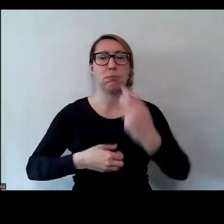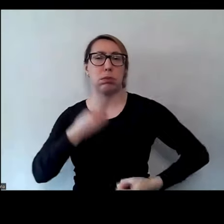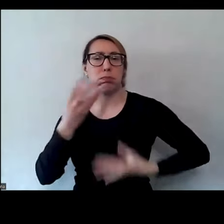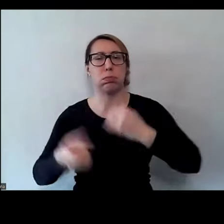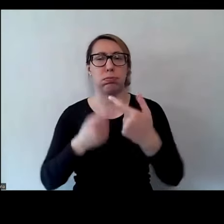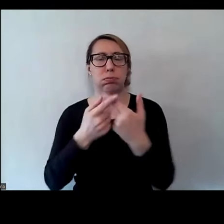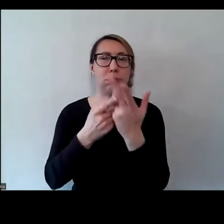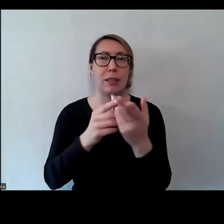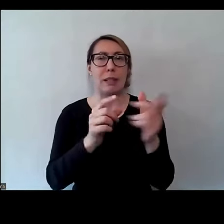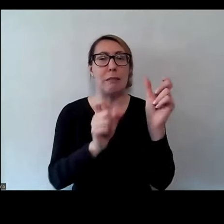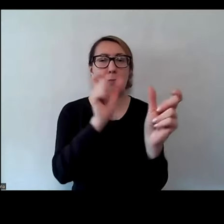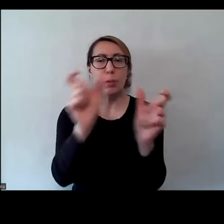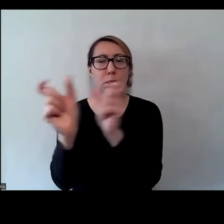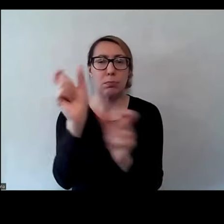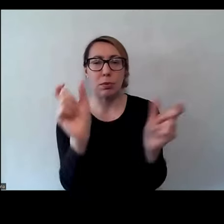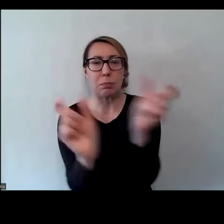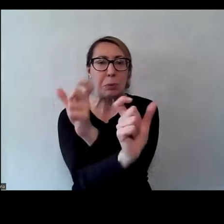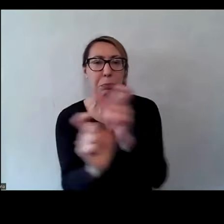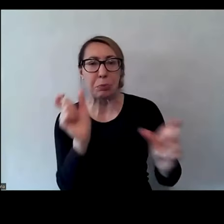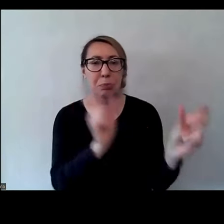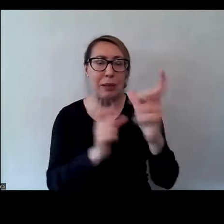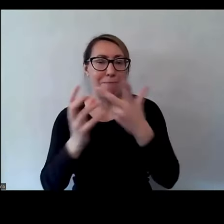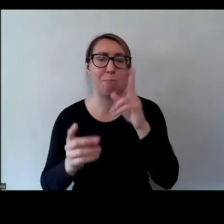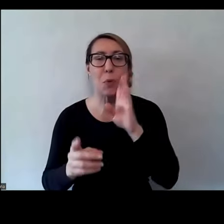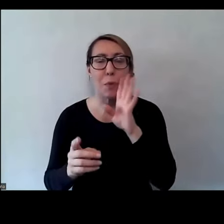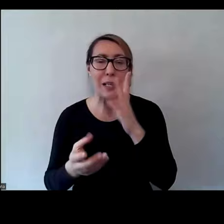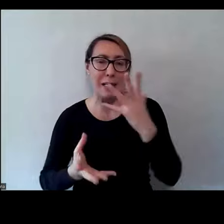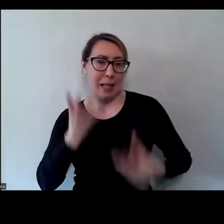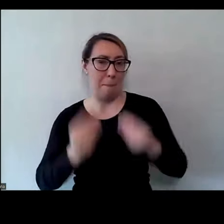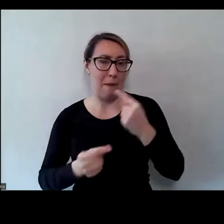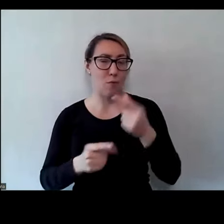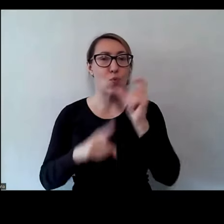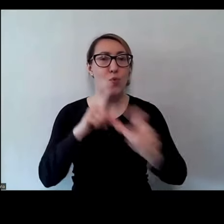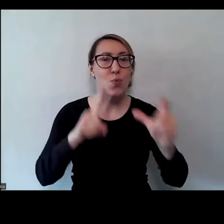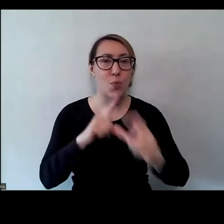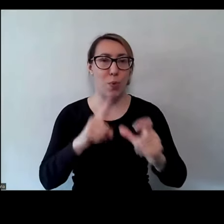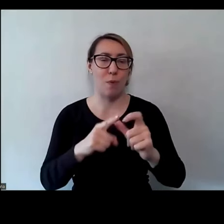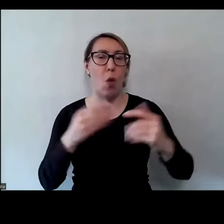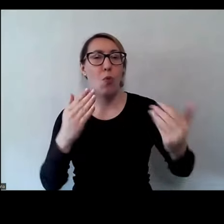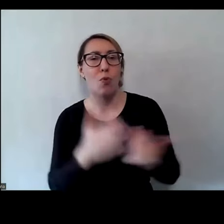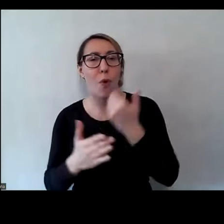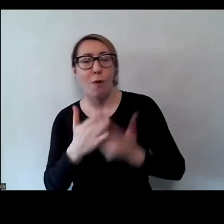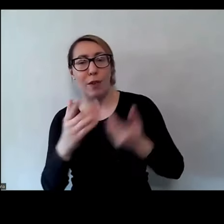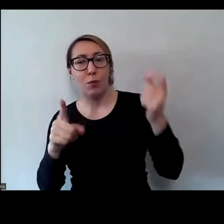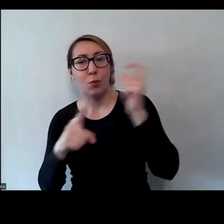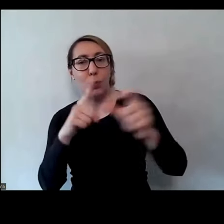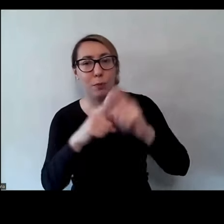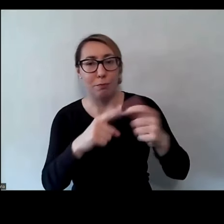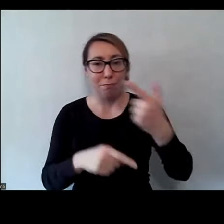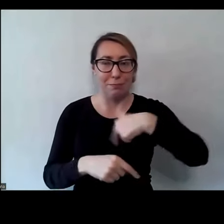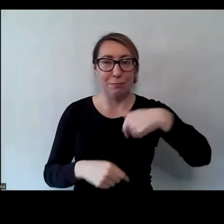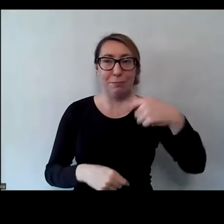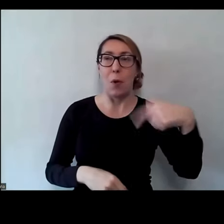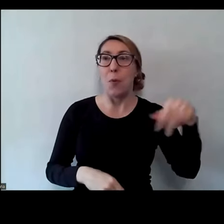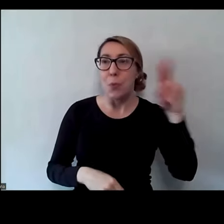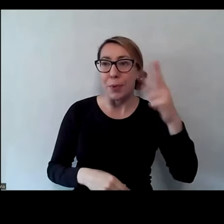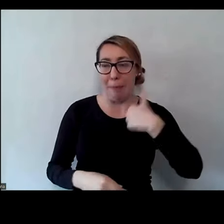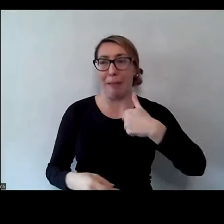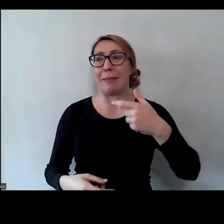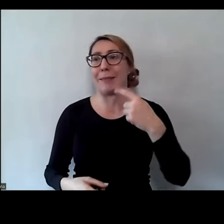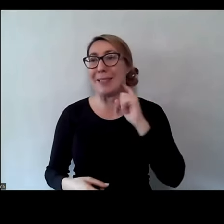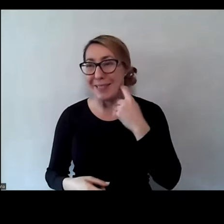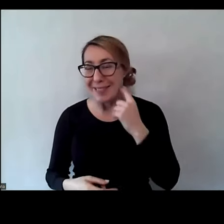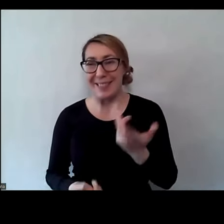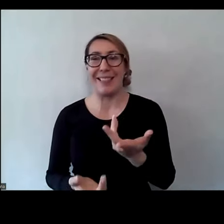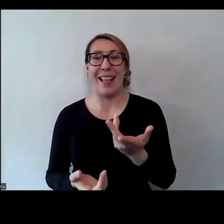układamy je w odpowiednim kontekście. Bawimy się konwencjom słowa, tworzymy neologizmy, które rozumiemy, które nas bawią. Absolutnie